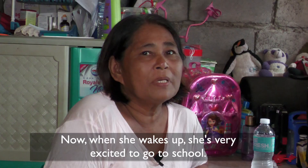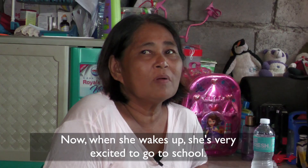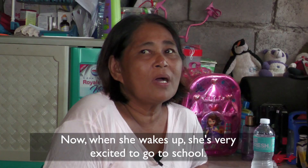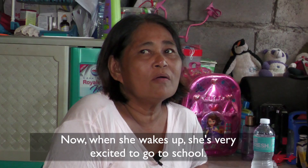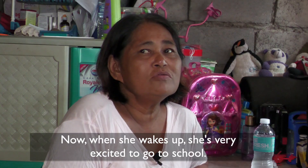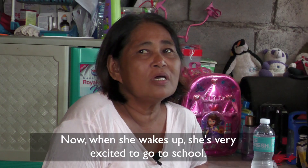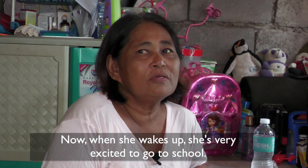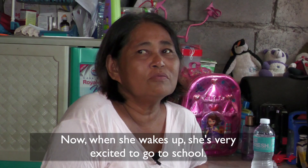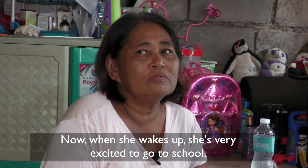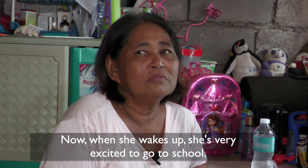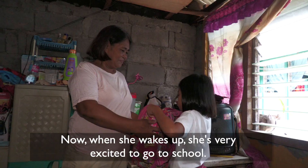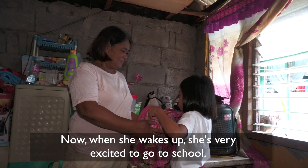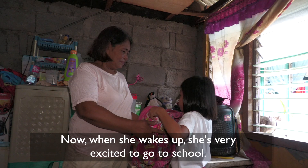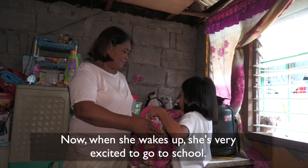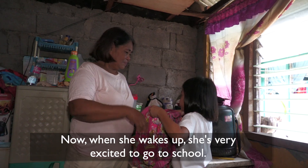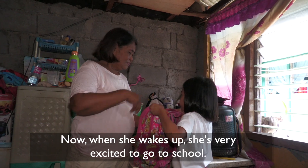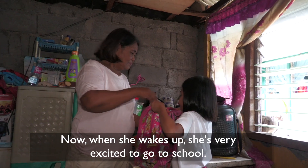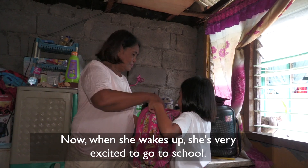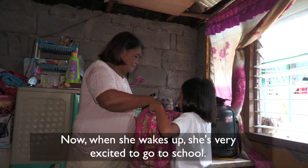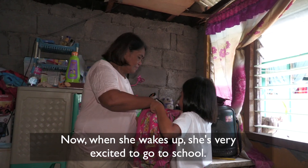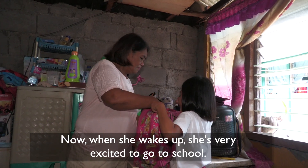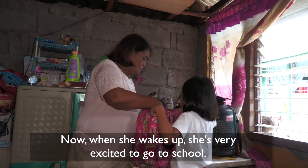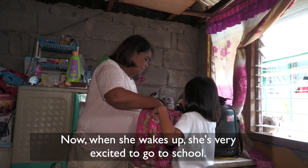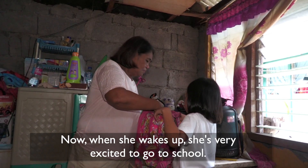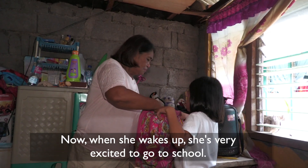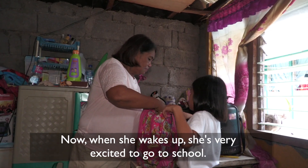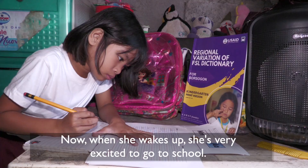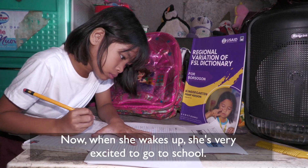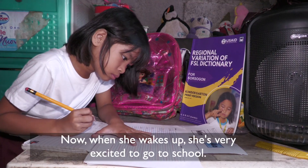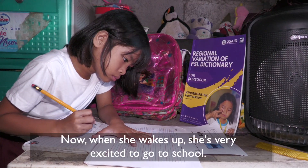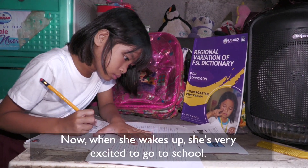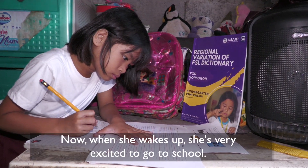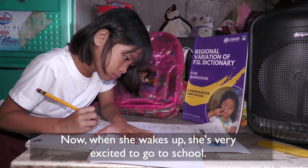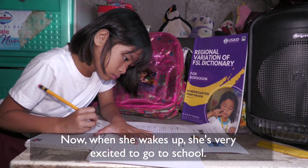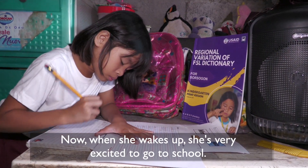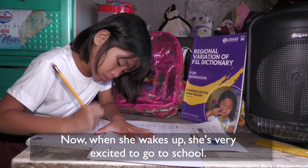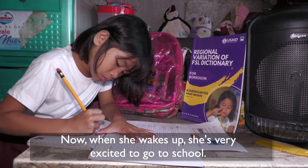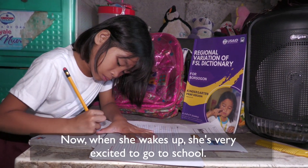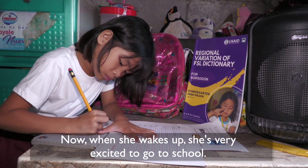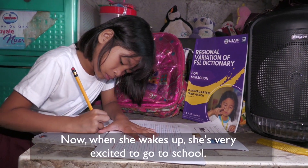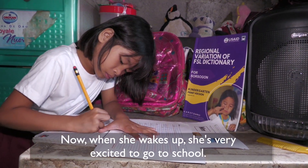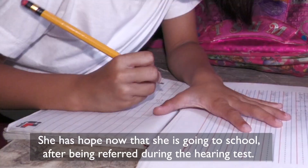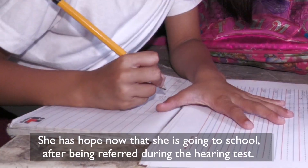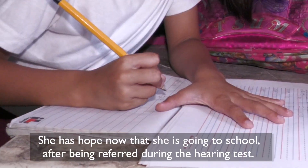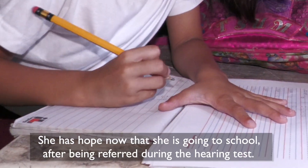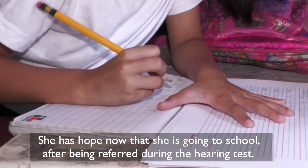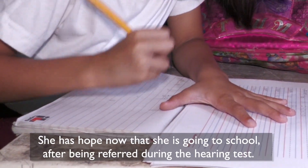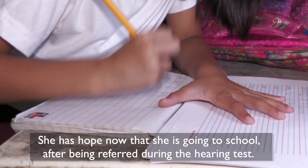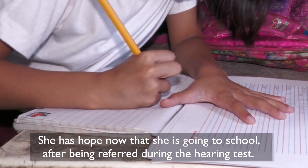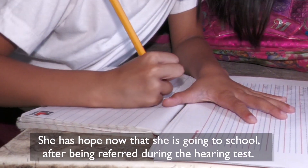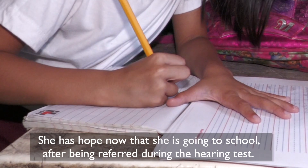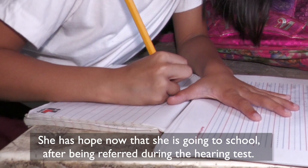Pagbabago niya, yung pagkagising niya, excited siya na pumunta sa eskulahan. Kaya pag-aasa ka na